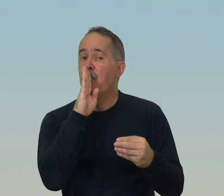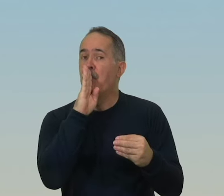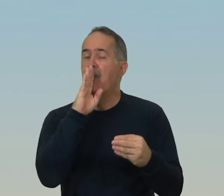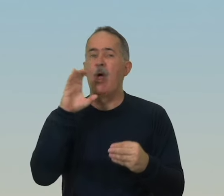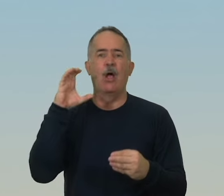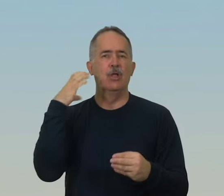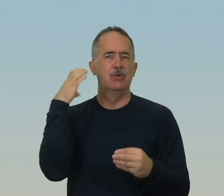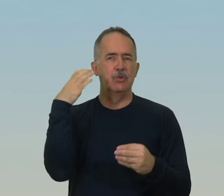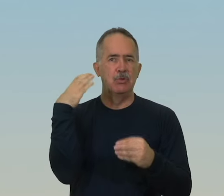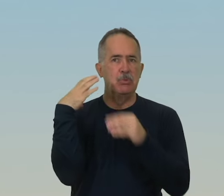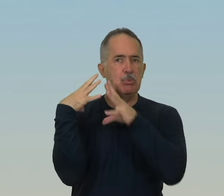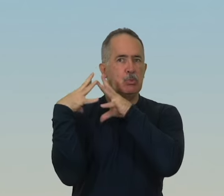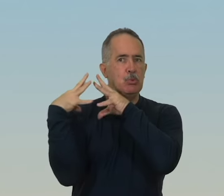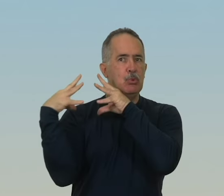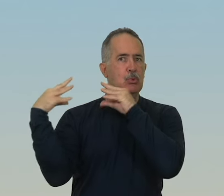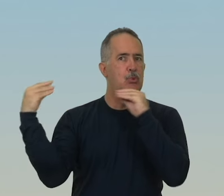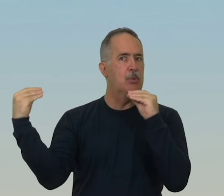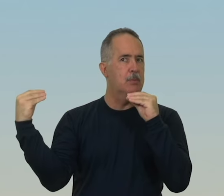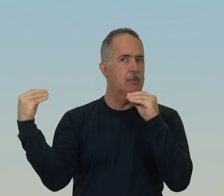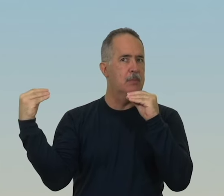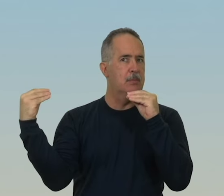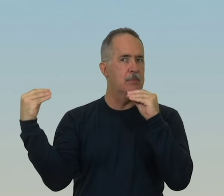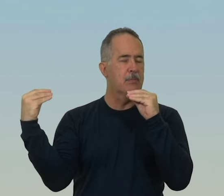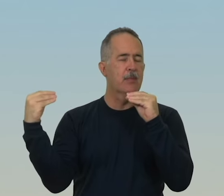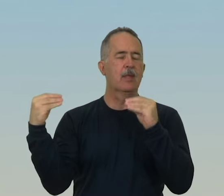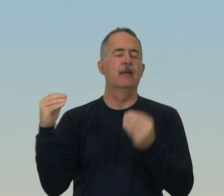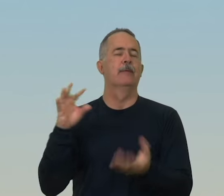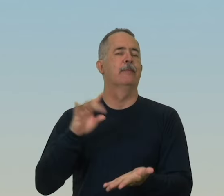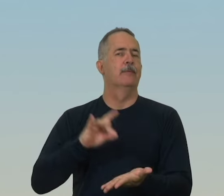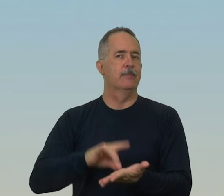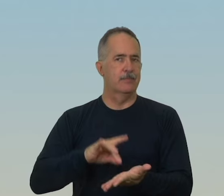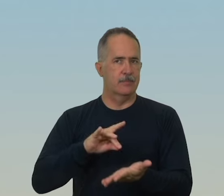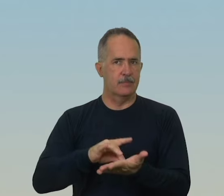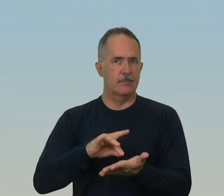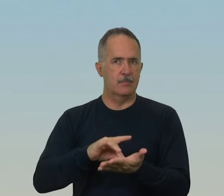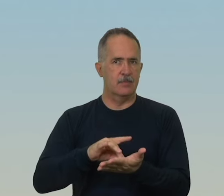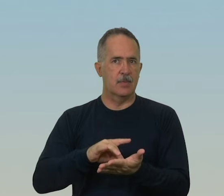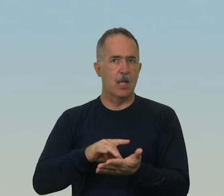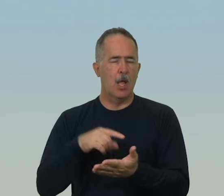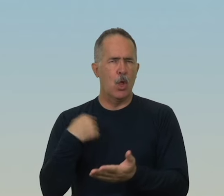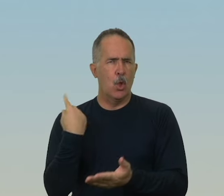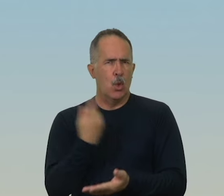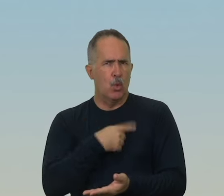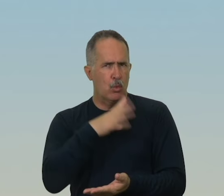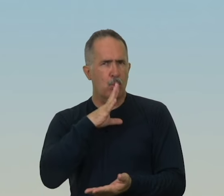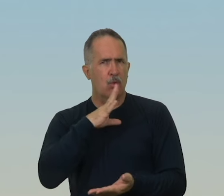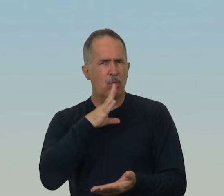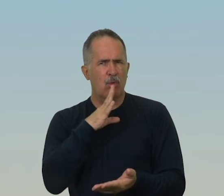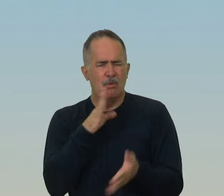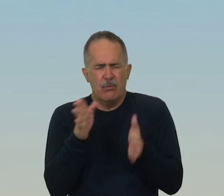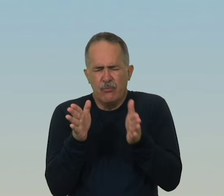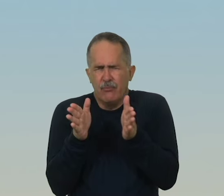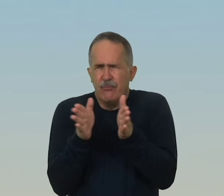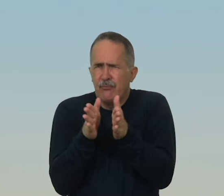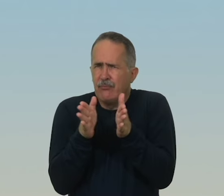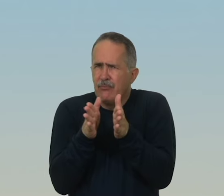a ciência desaparecerá. Com efeito, o nosso conhecimento é limitado